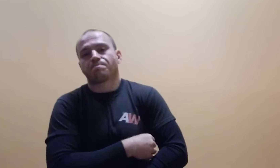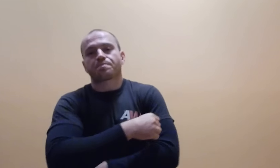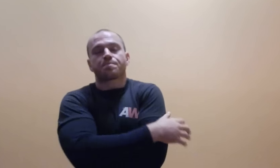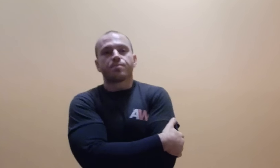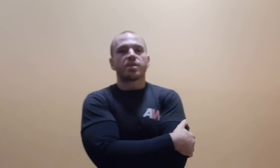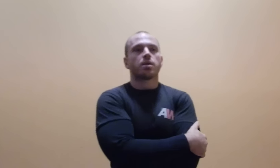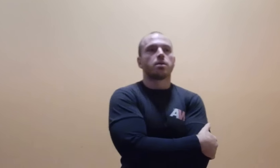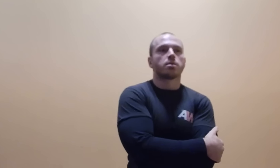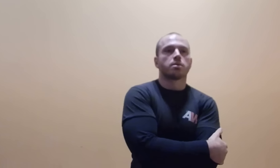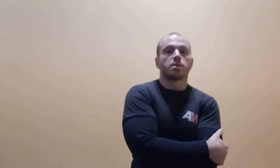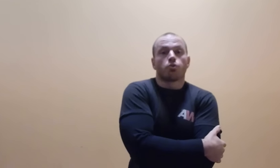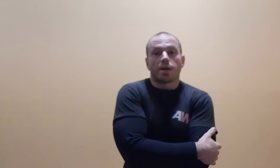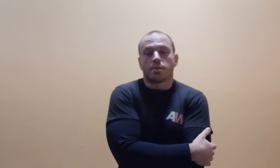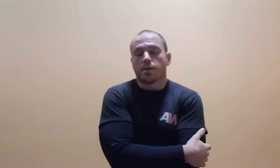sytuacji.